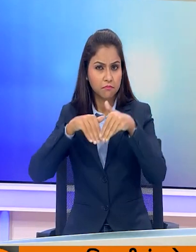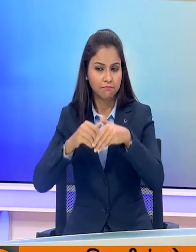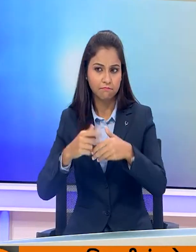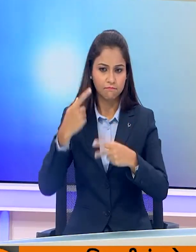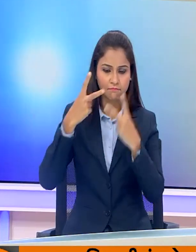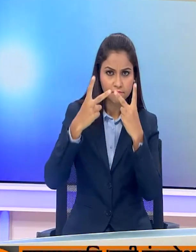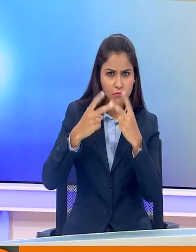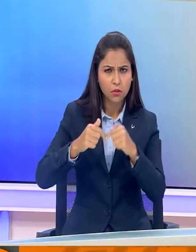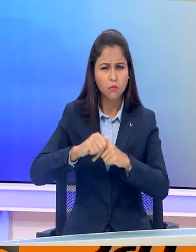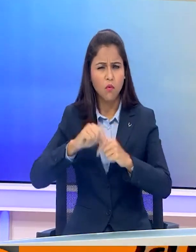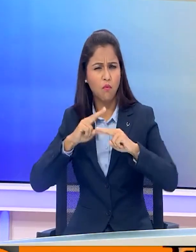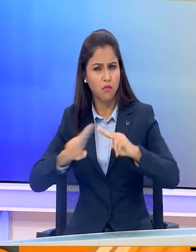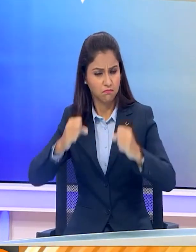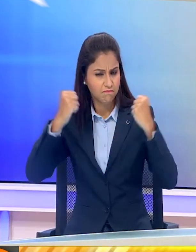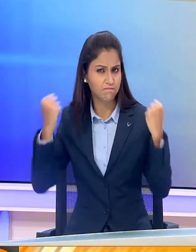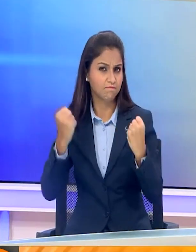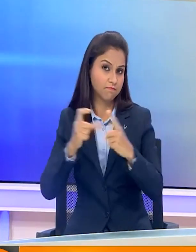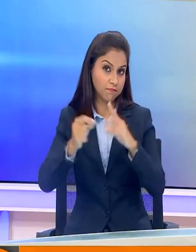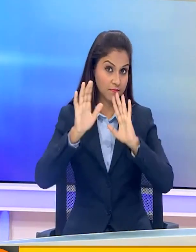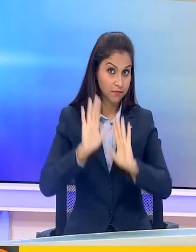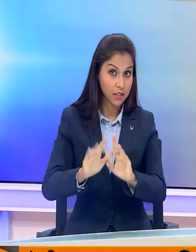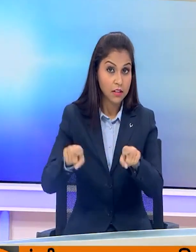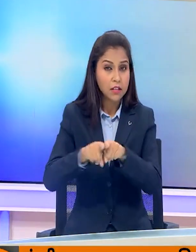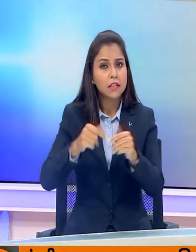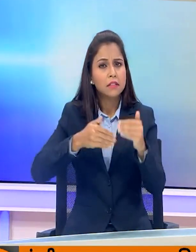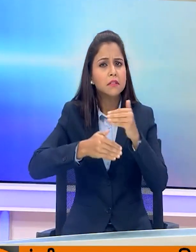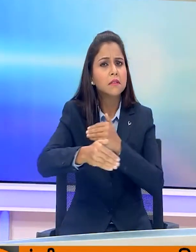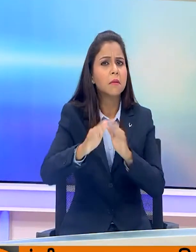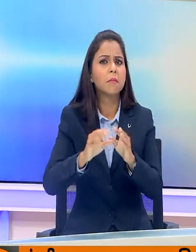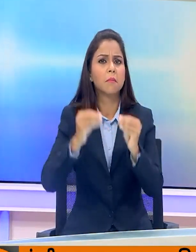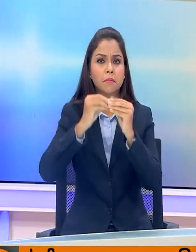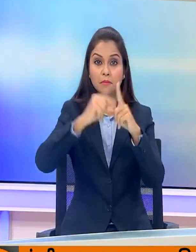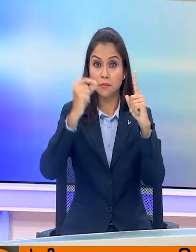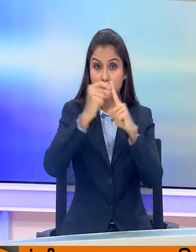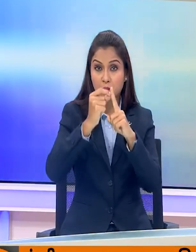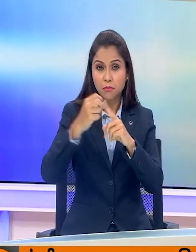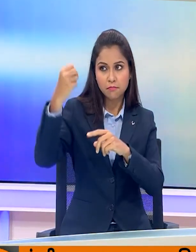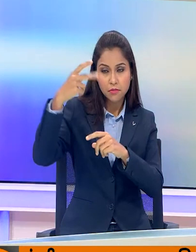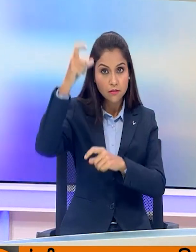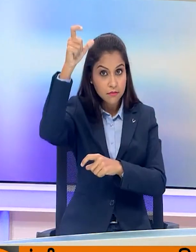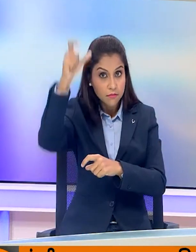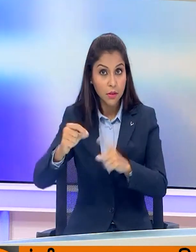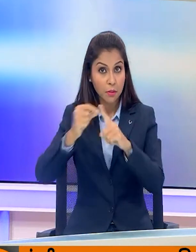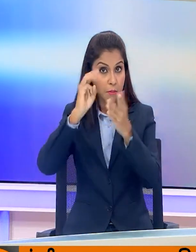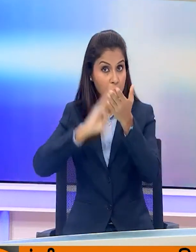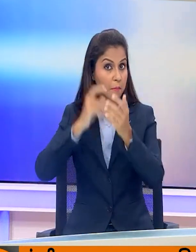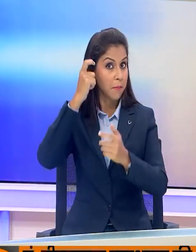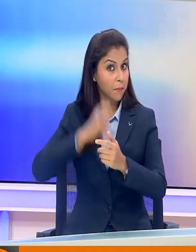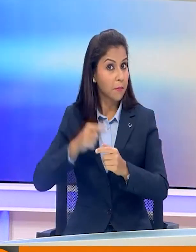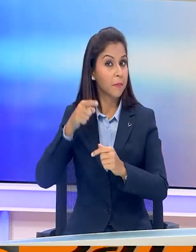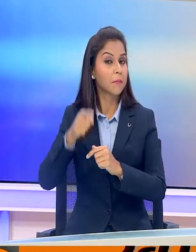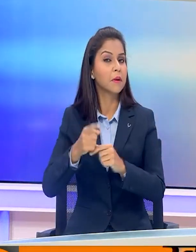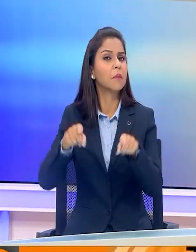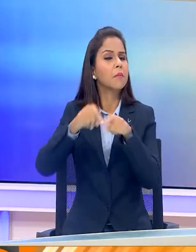लुभाने के लिए एडी चूटी का जोर लगा रहे हैं इसी क्रम में भाजपा के स्टार कैमपेनर प्रधान मंत्री नरेंद्र